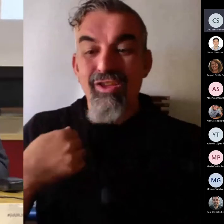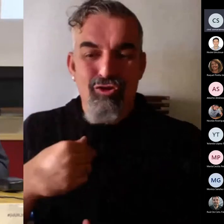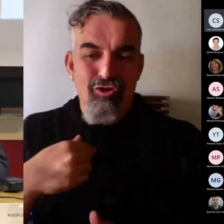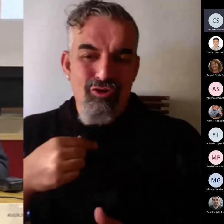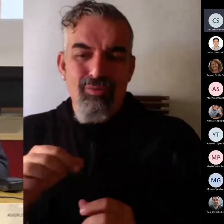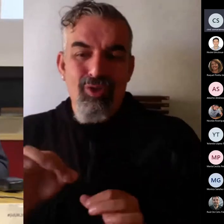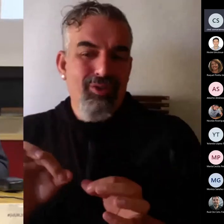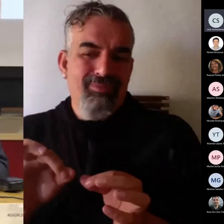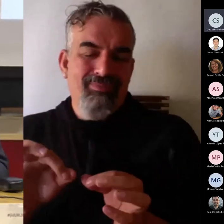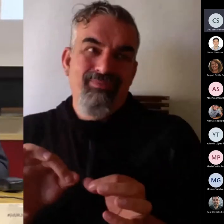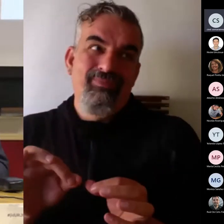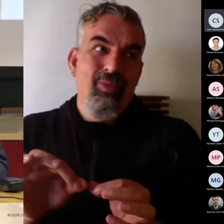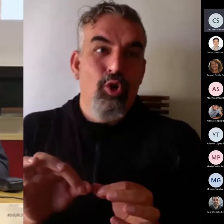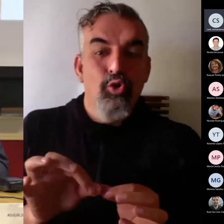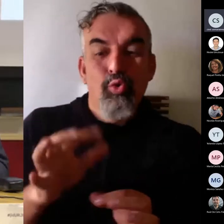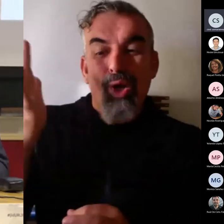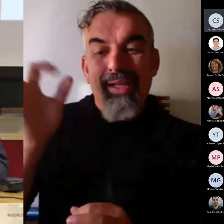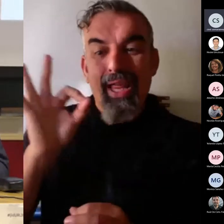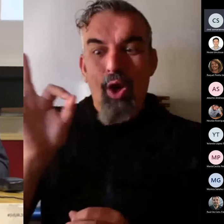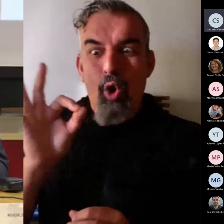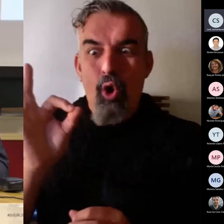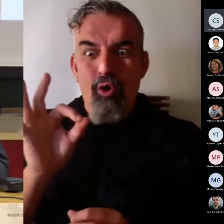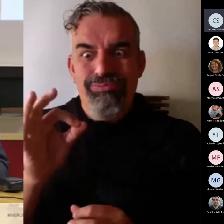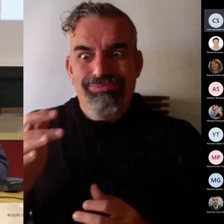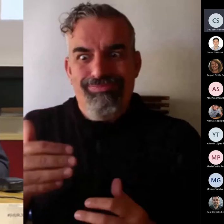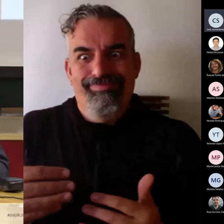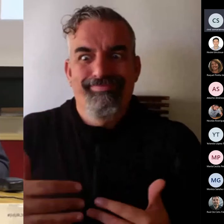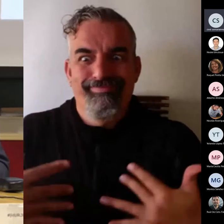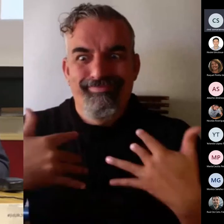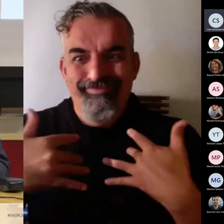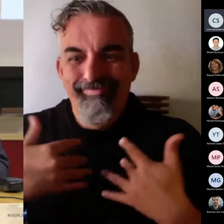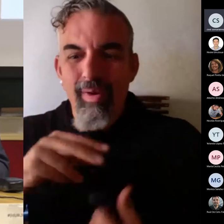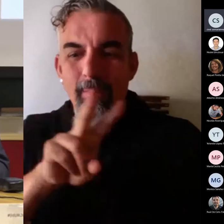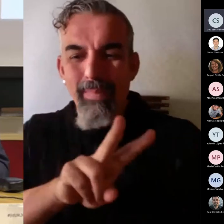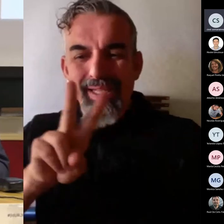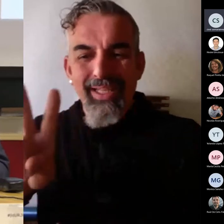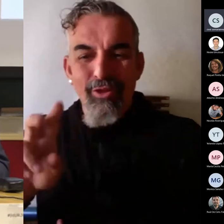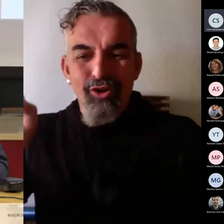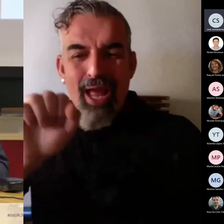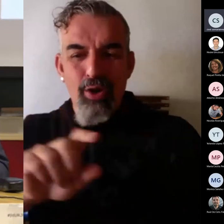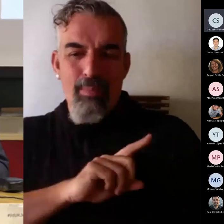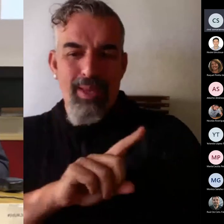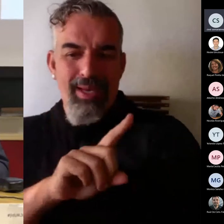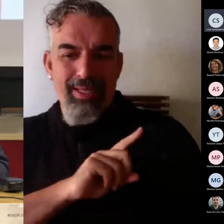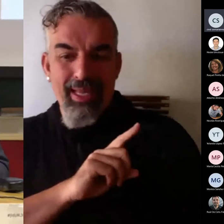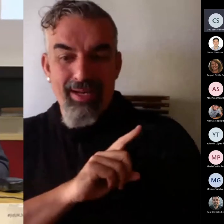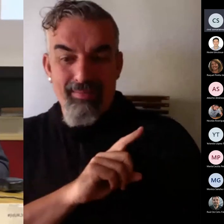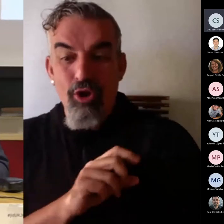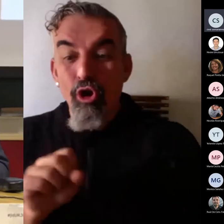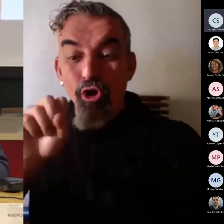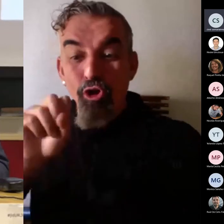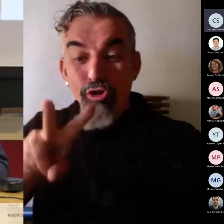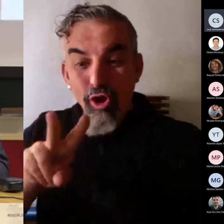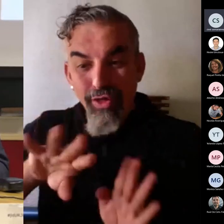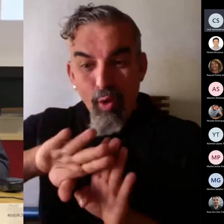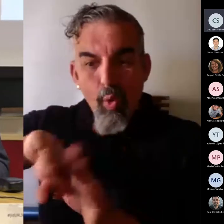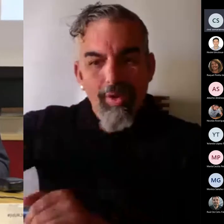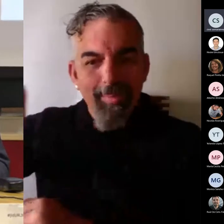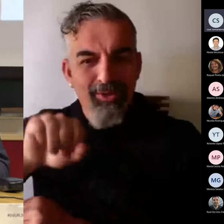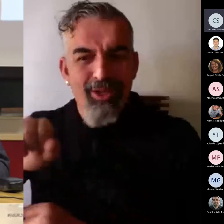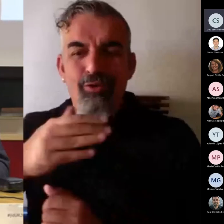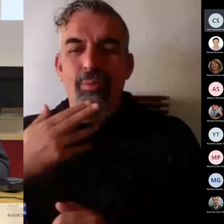de 22 años en distintos cargos de gestión académica, los 12 últimos como vicerector académico del autónomo.